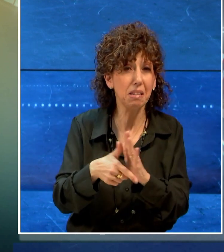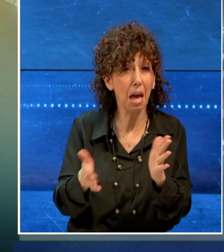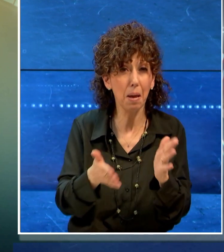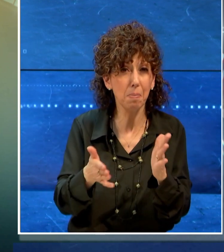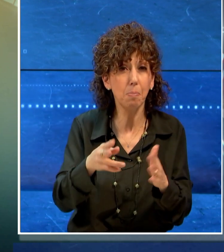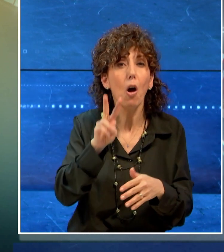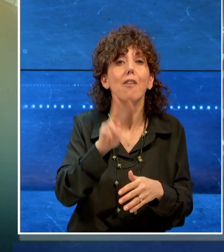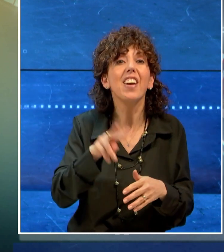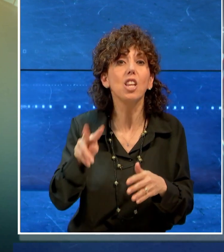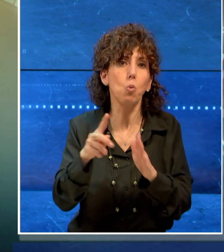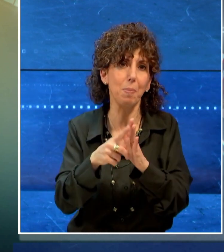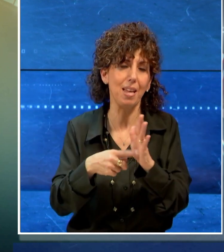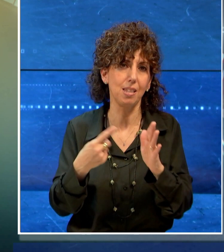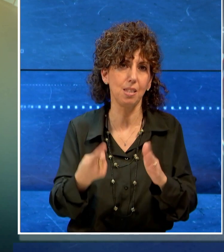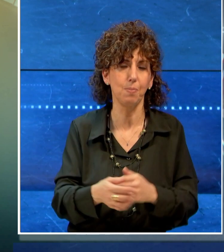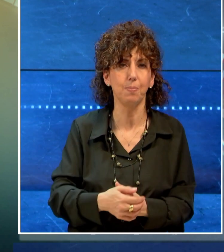22 mesi